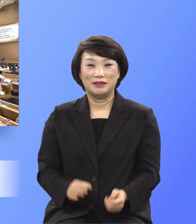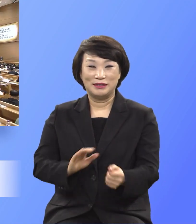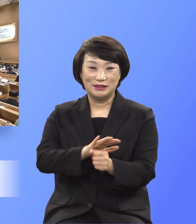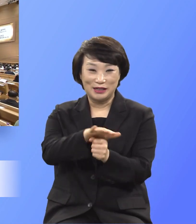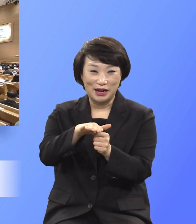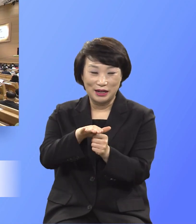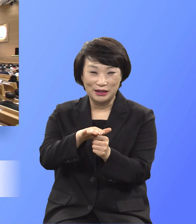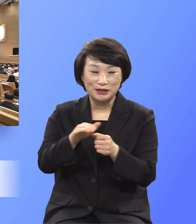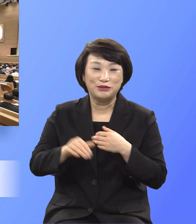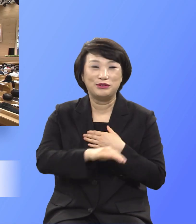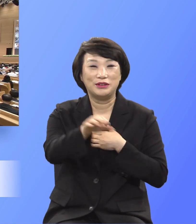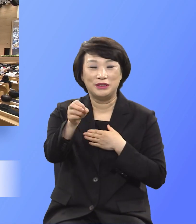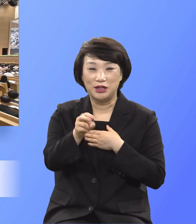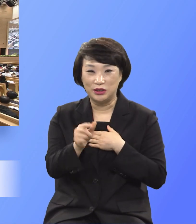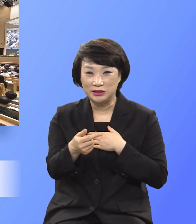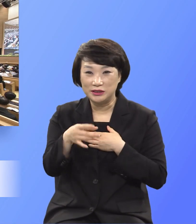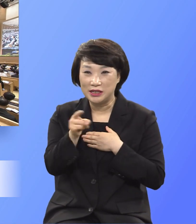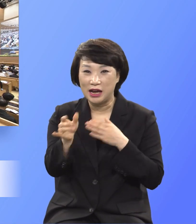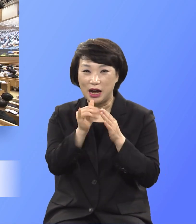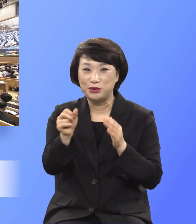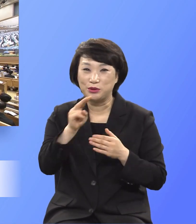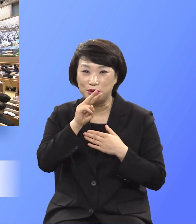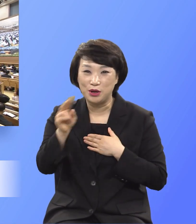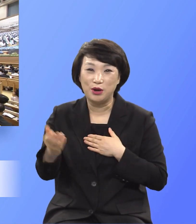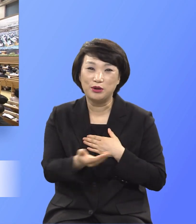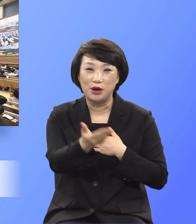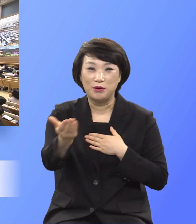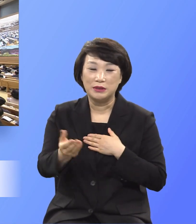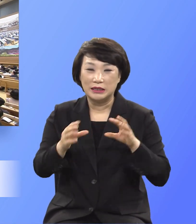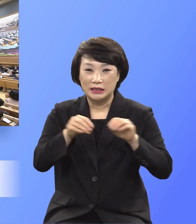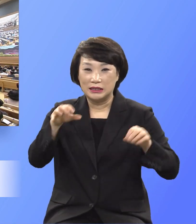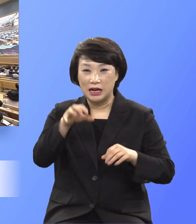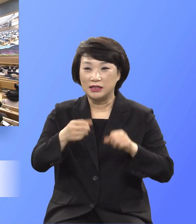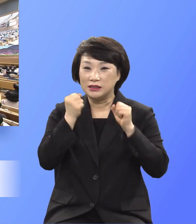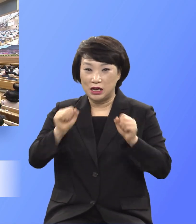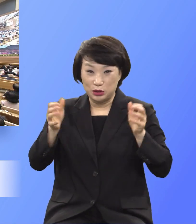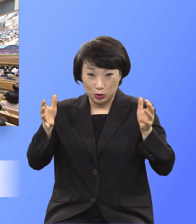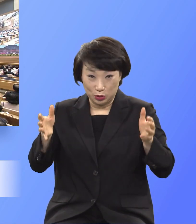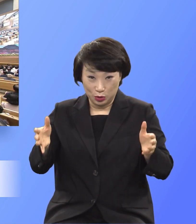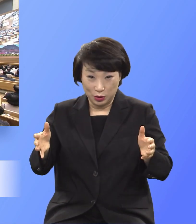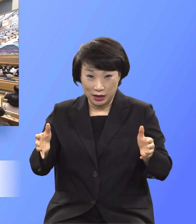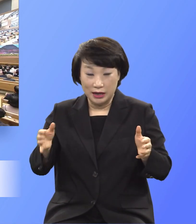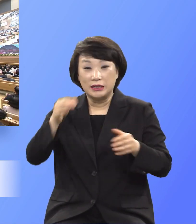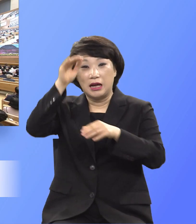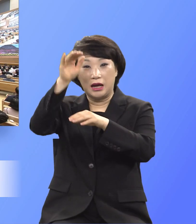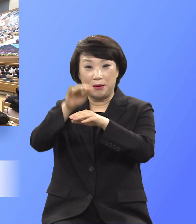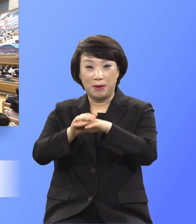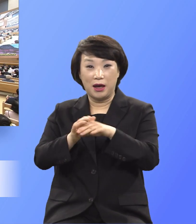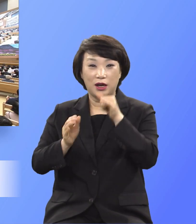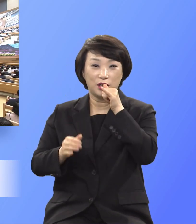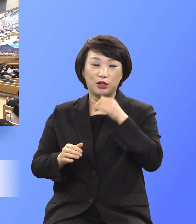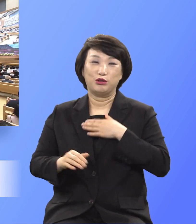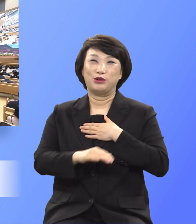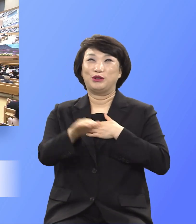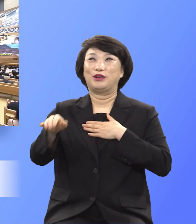연세 가족이요 우리가 이 땅에 살면서 예배한다는 것이 얼마나 큰